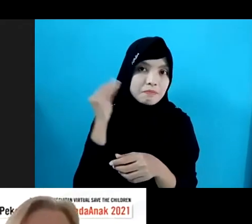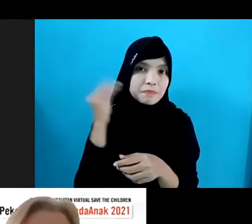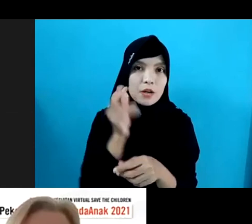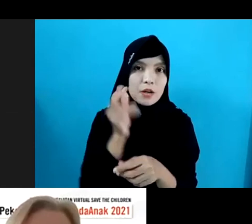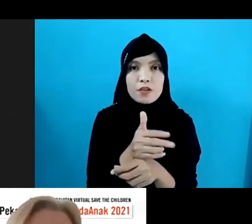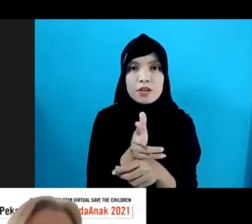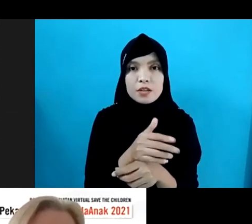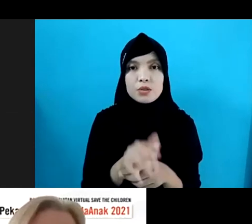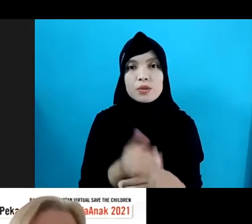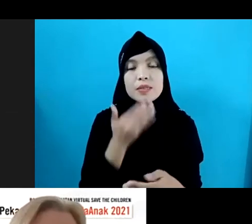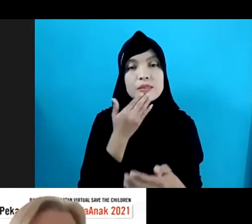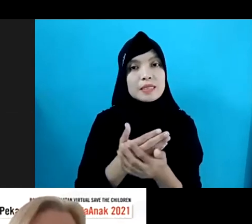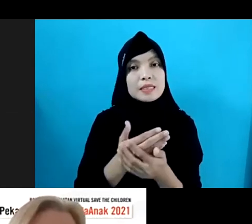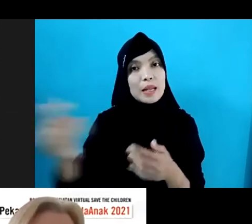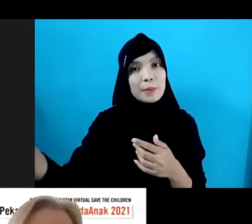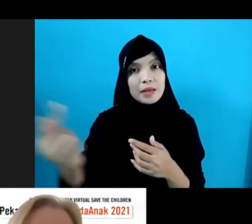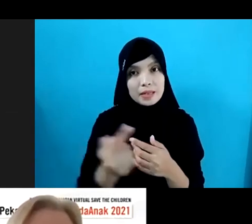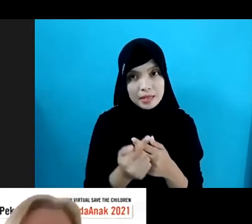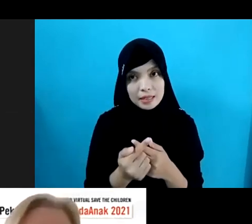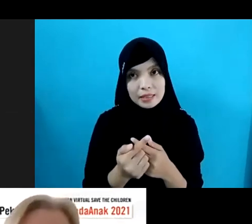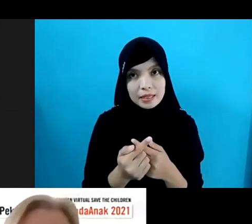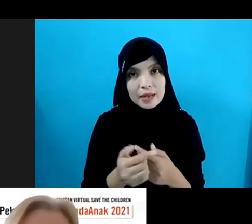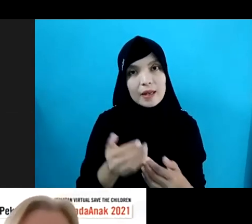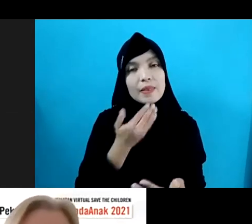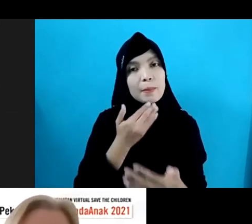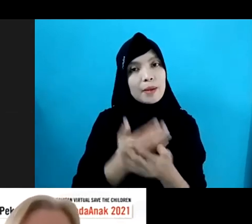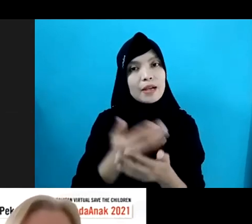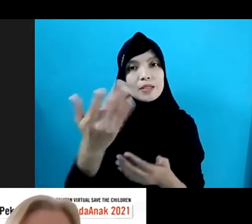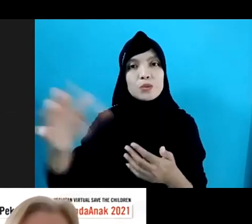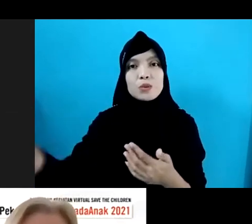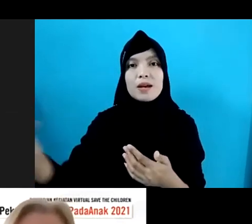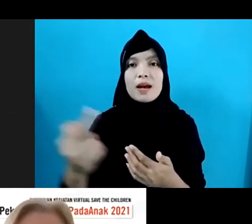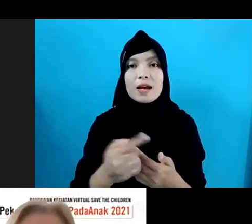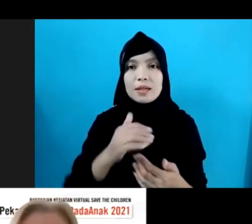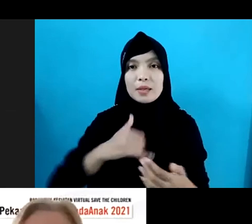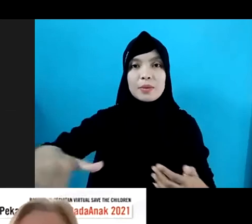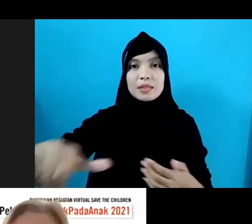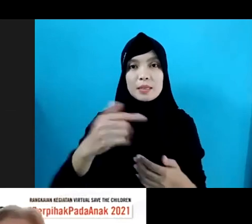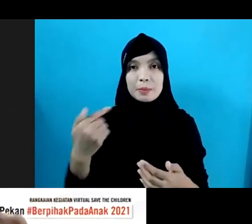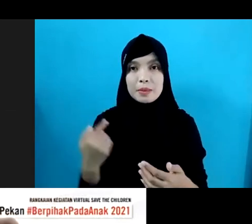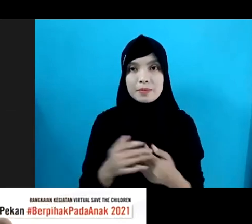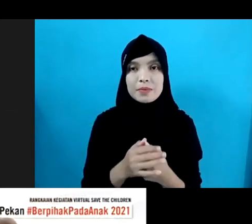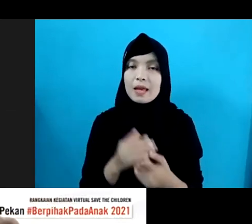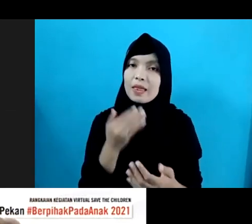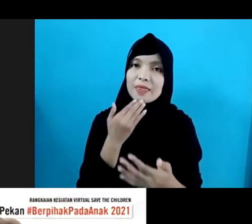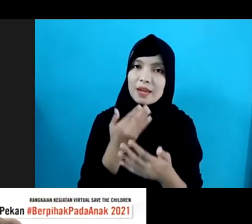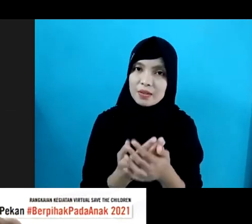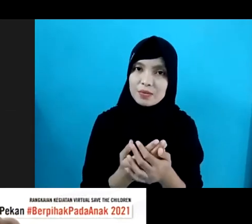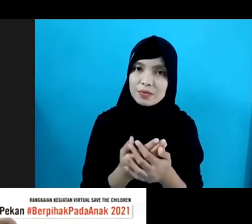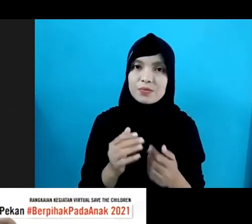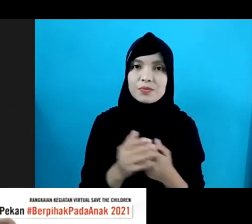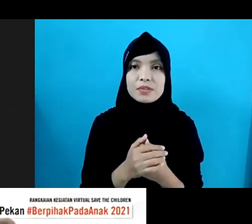Selamat Datang Ibu Karen Flanagan Terima Kasih Sudah Hadir Bersama Kami Di Sini Thank You Very Much For Coming And